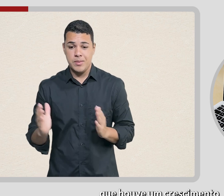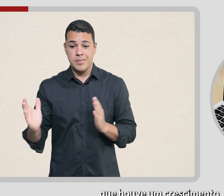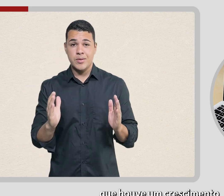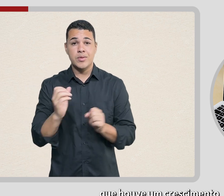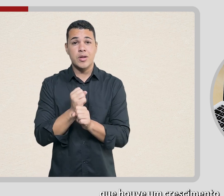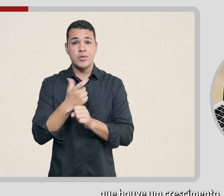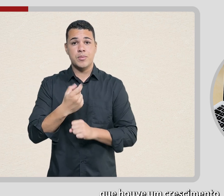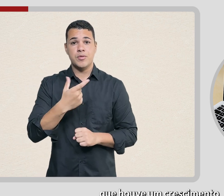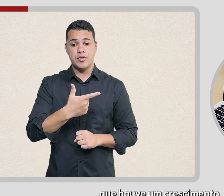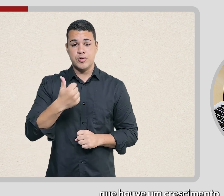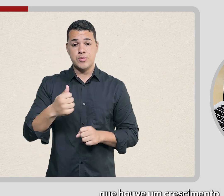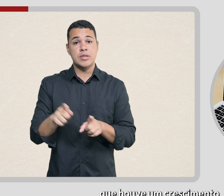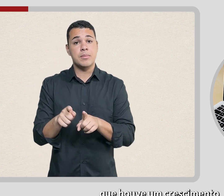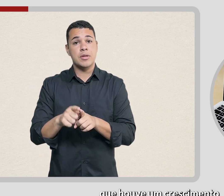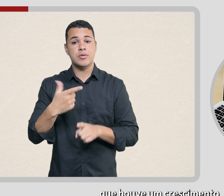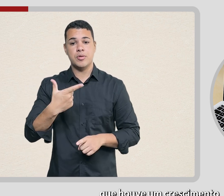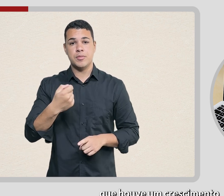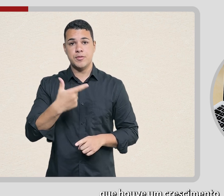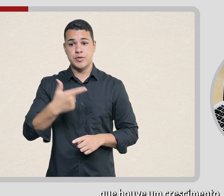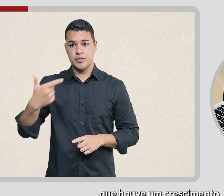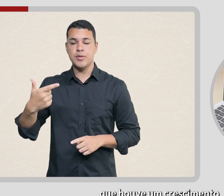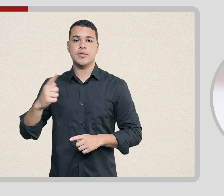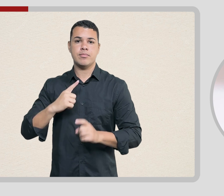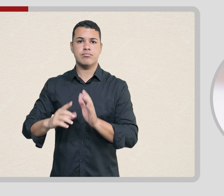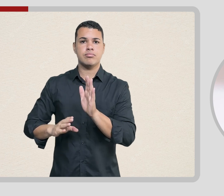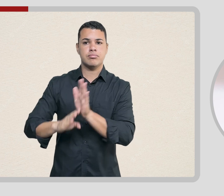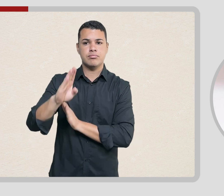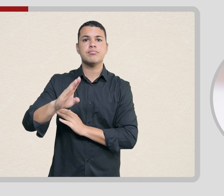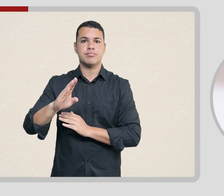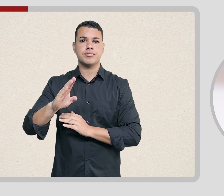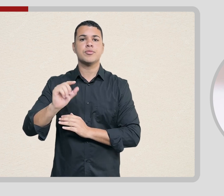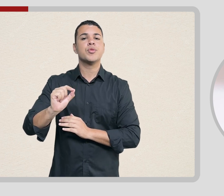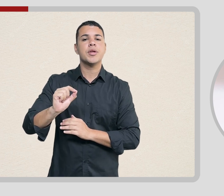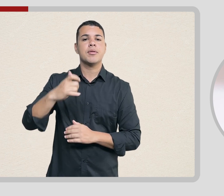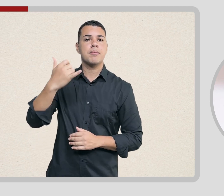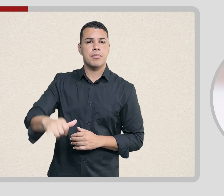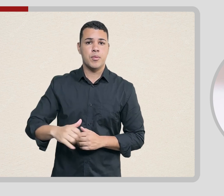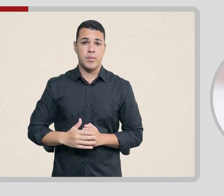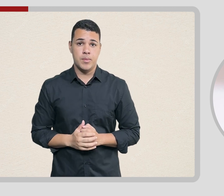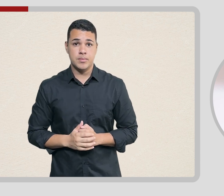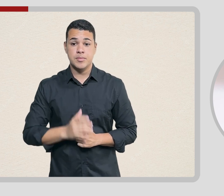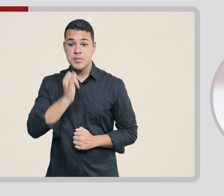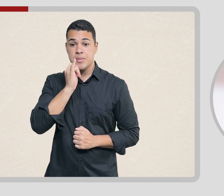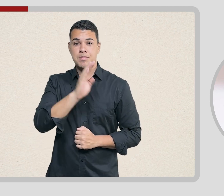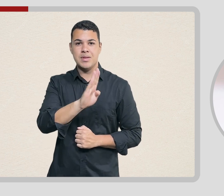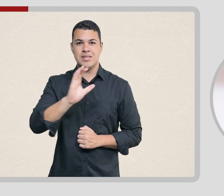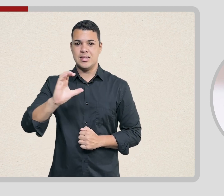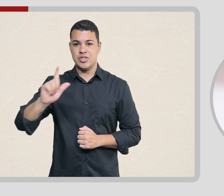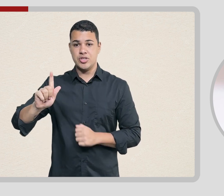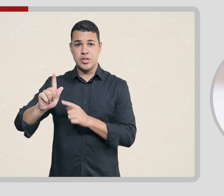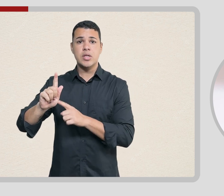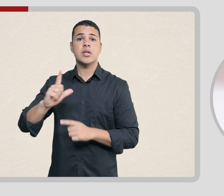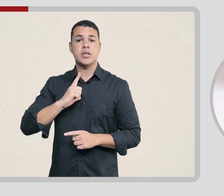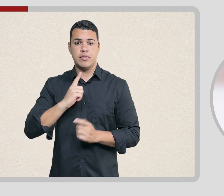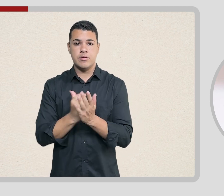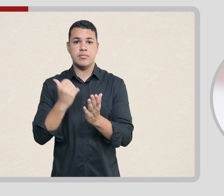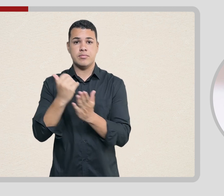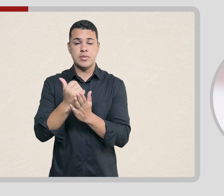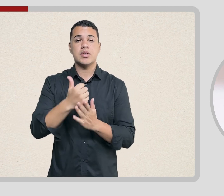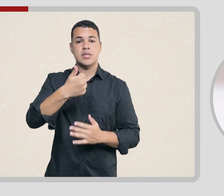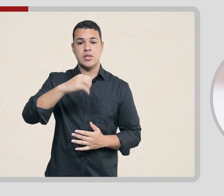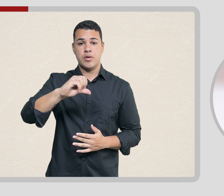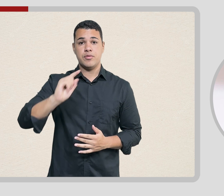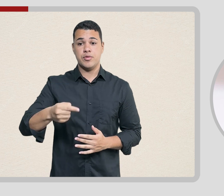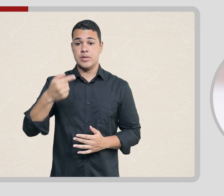entre 2021 e 2022. A cobertura da BCG, por exemplo, teve aumento de 19